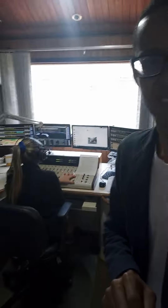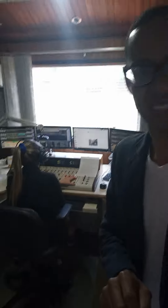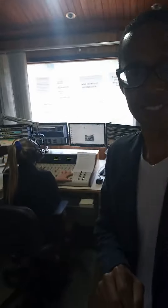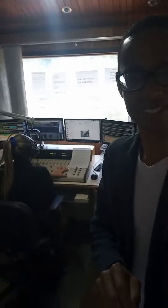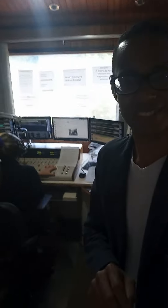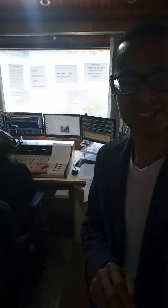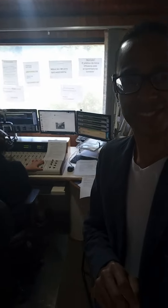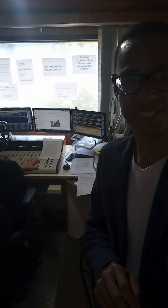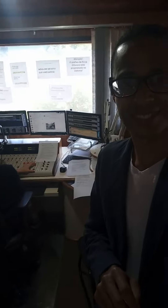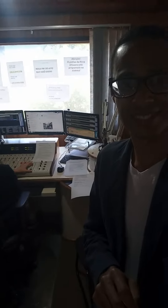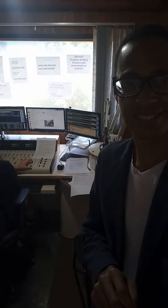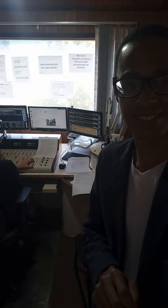Carla Vilela.